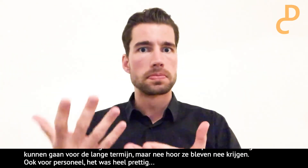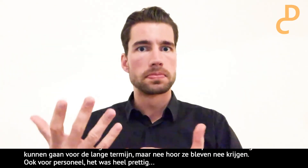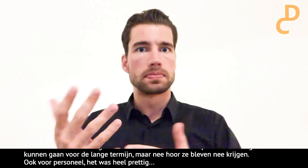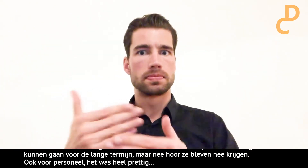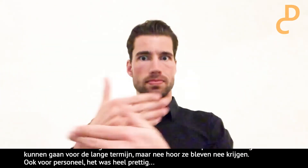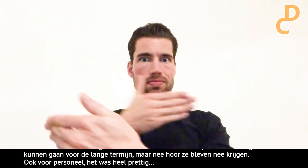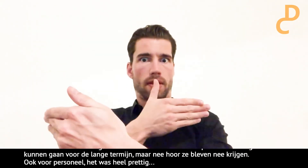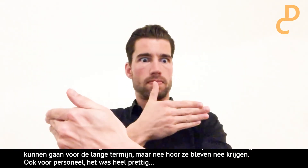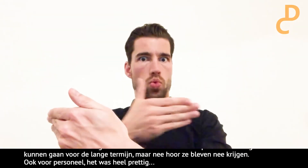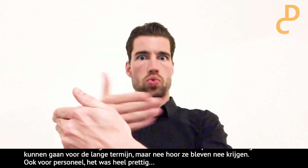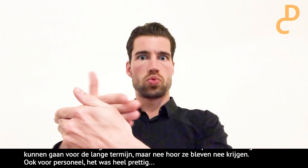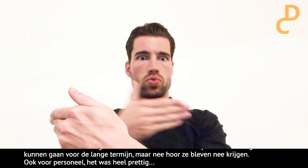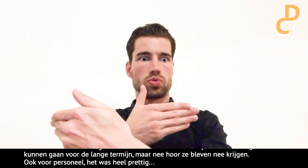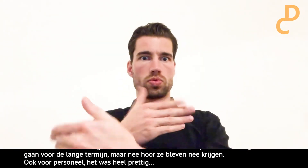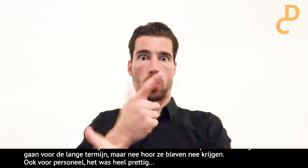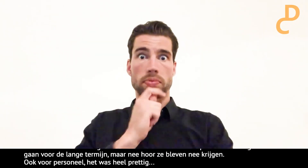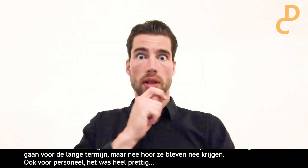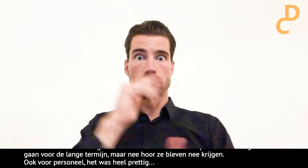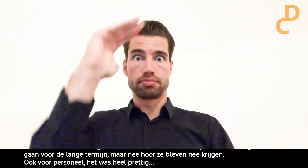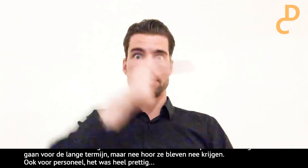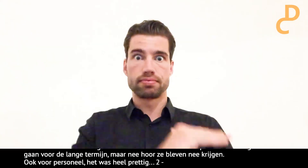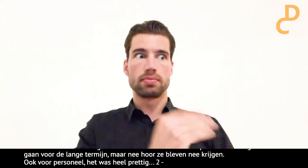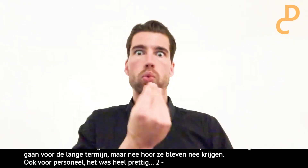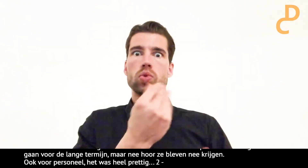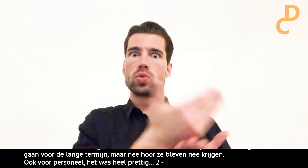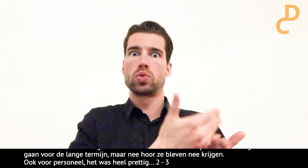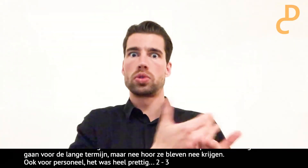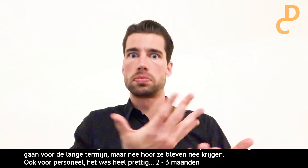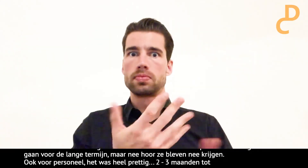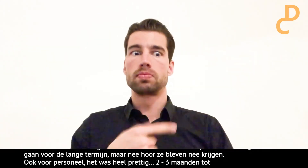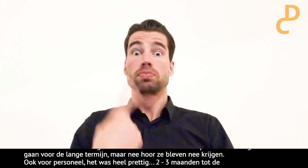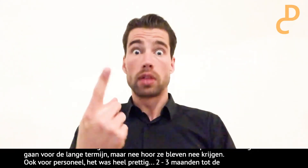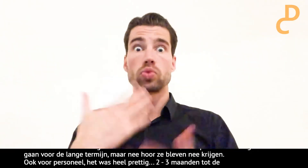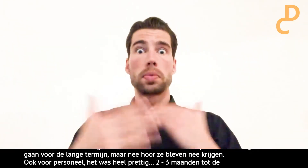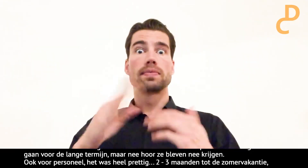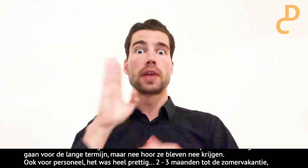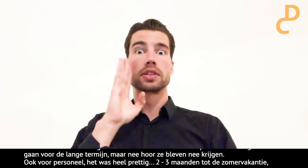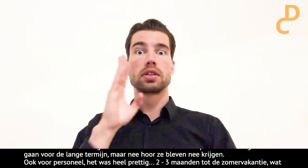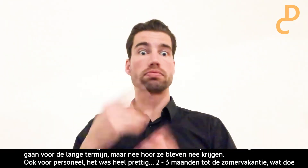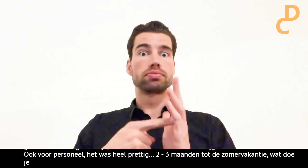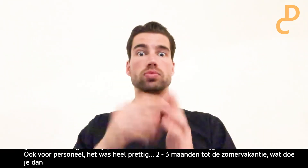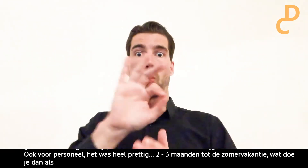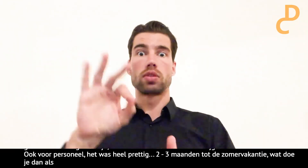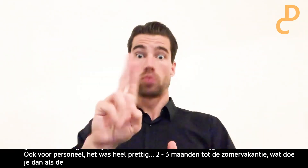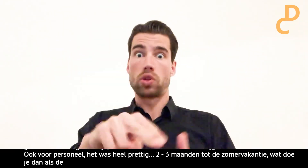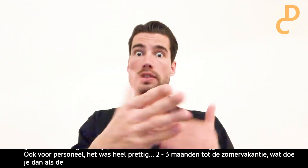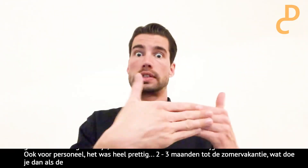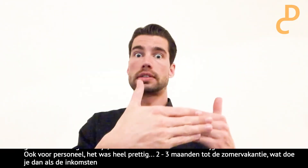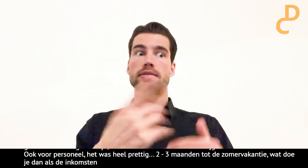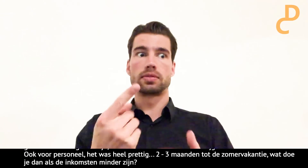Deze drie maanden tot de zomervakantie. Ja, wat doe je dan als je inkomsten minder zijn? Wat doe je daarmee? Bijvoorbeeld als je daarna naar vakantie